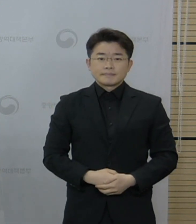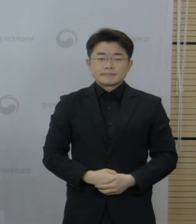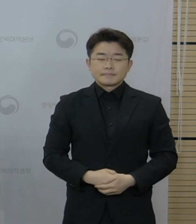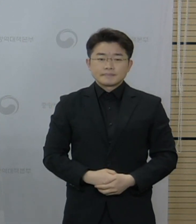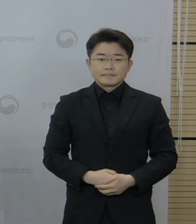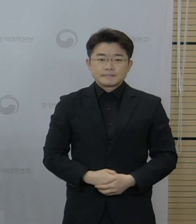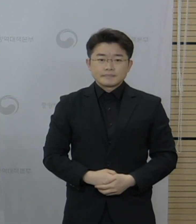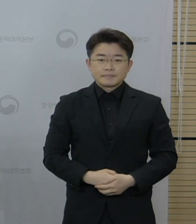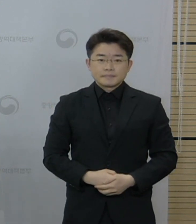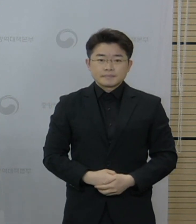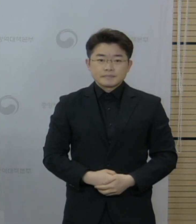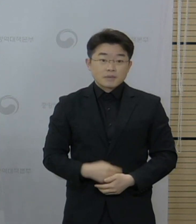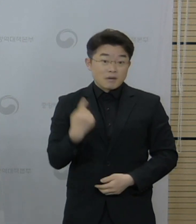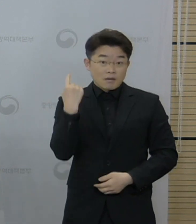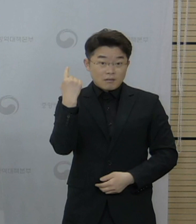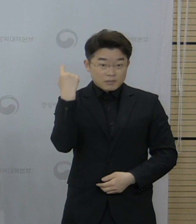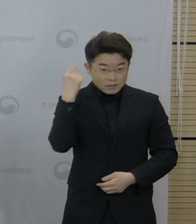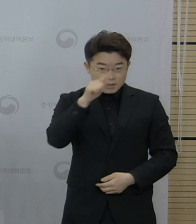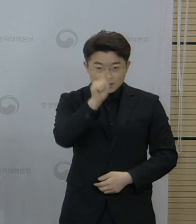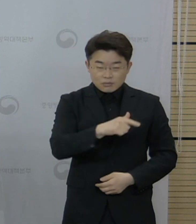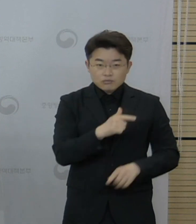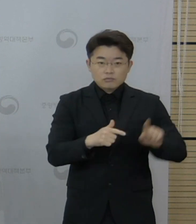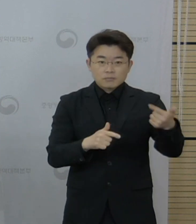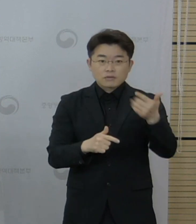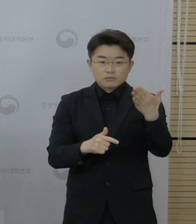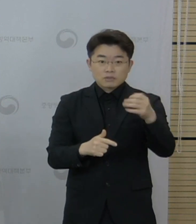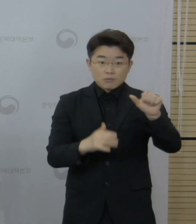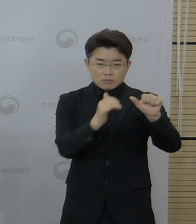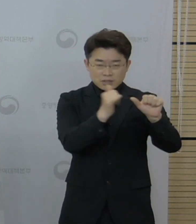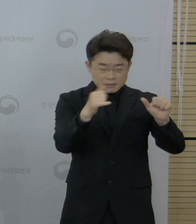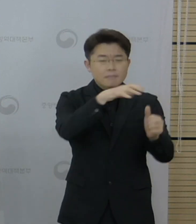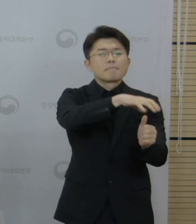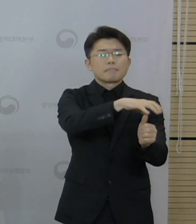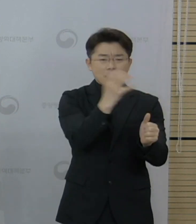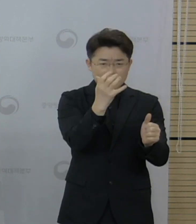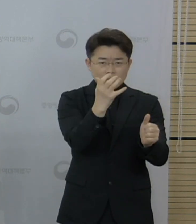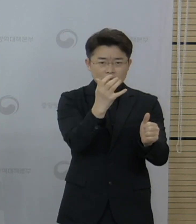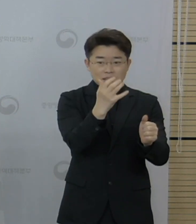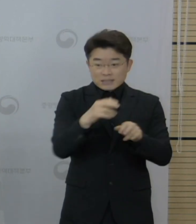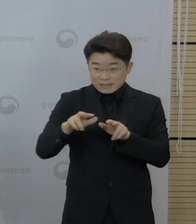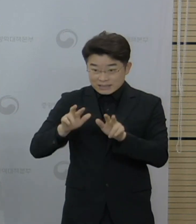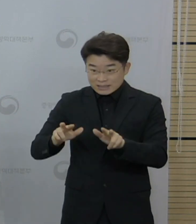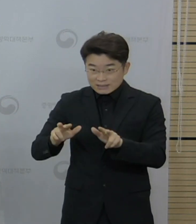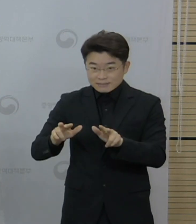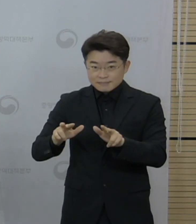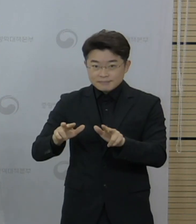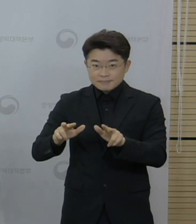신규로 695명이 격리 해제되어 현재